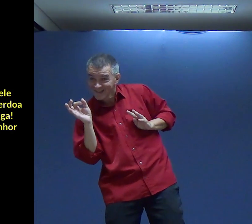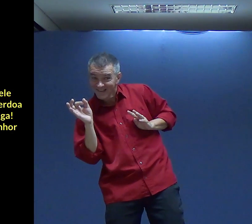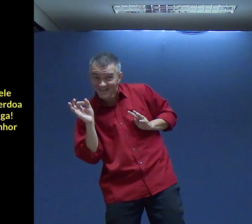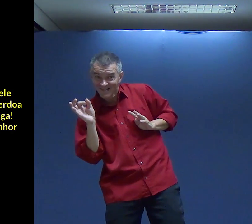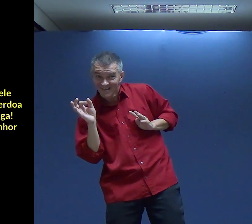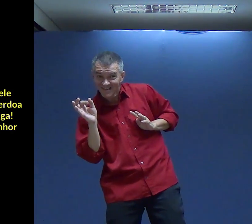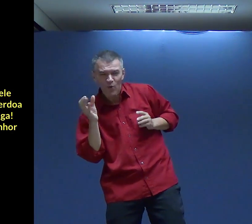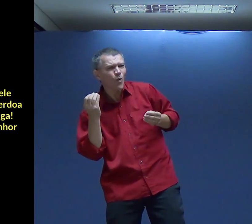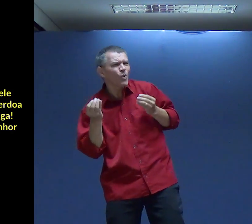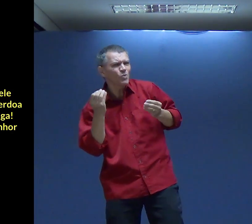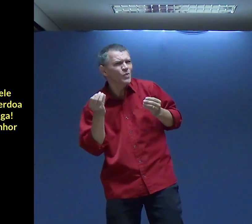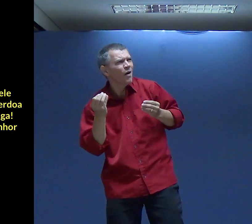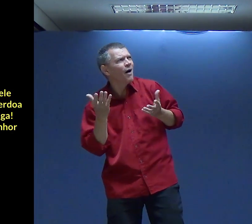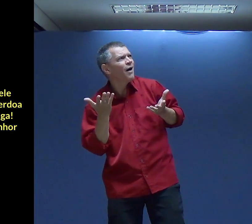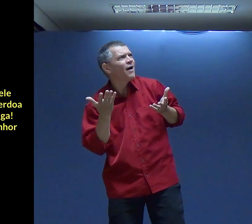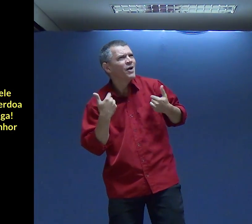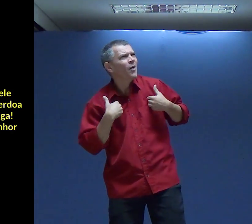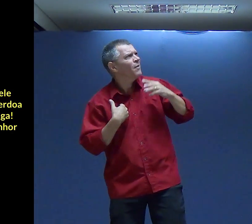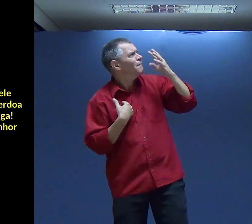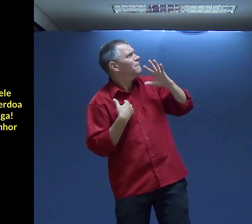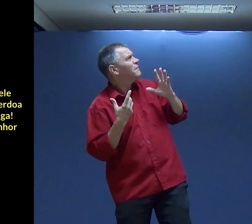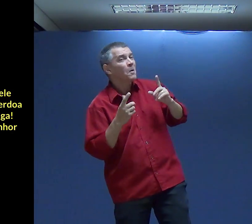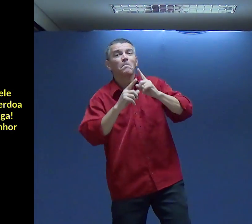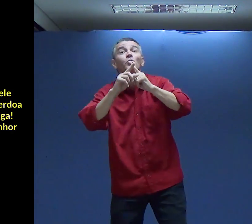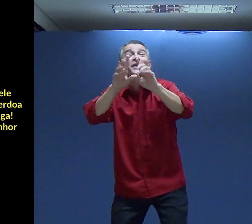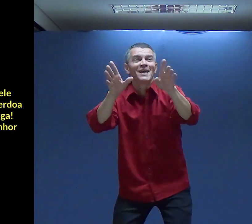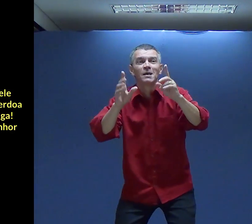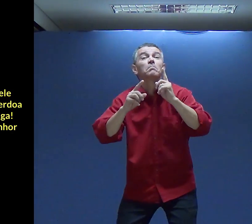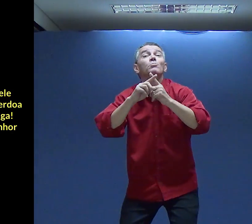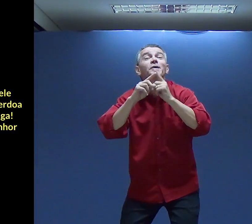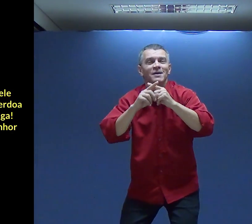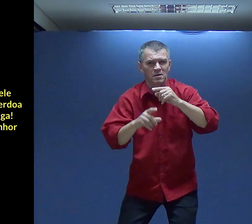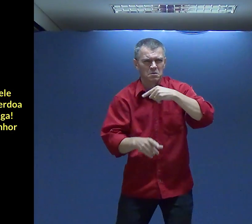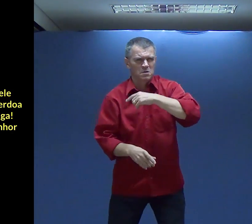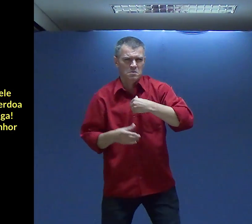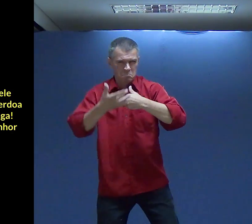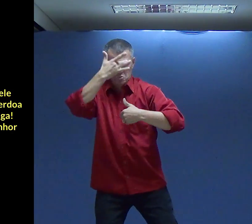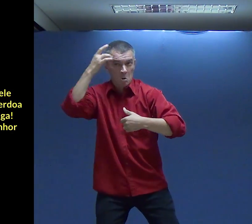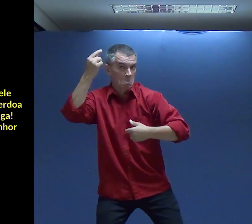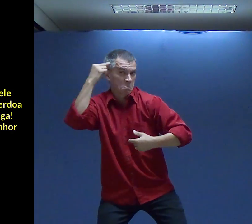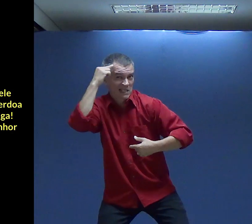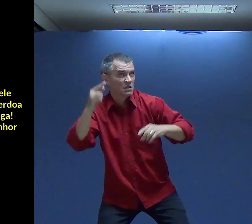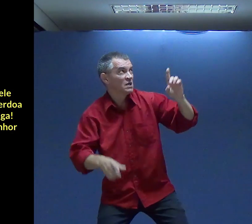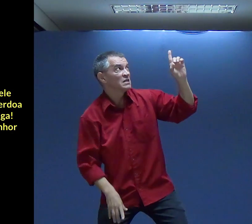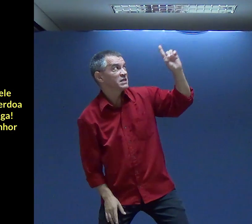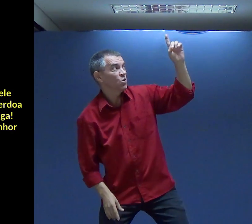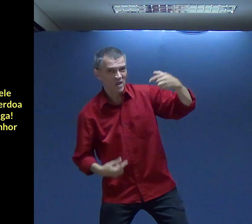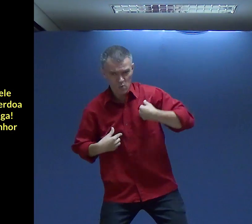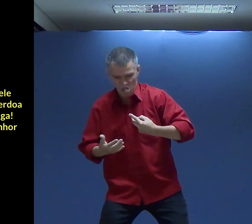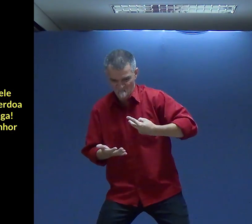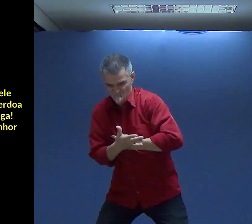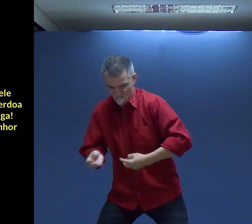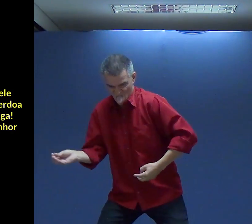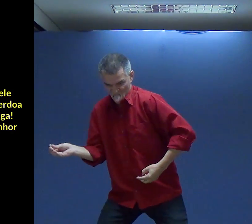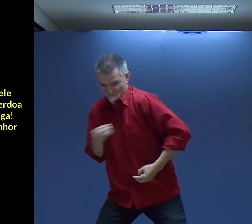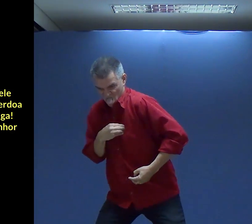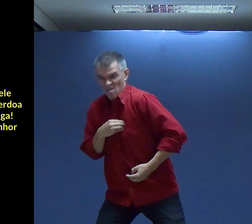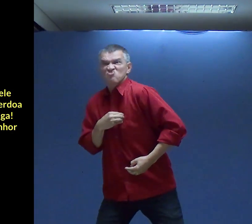4 7 a 8 O que isso quer dizer? Por que Deus Não nos acusa? Eu penso assim